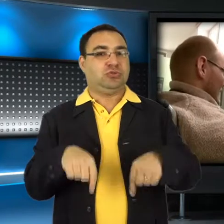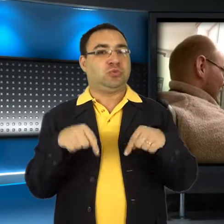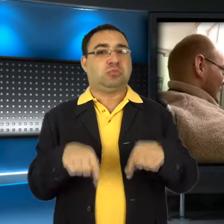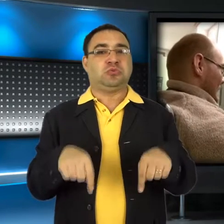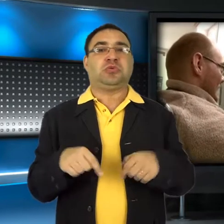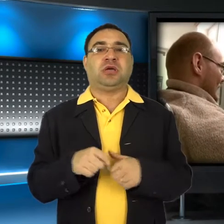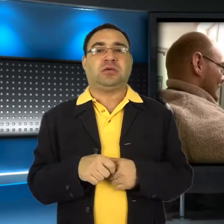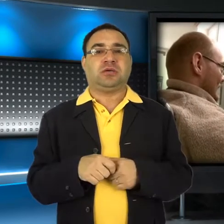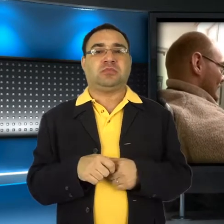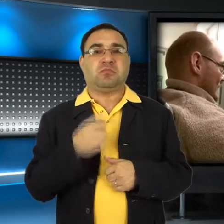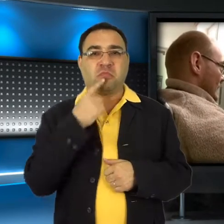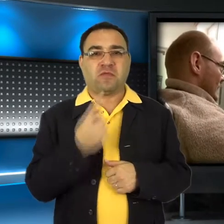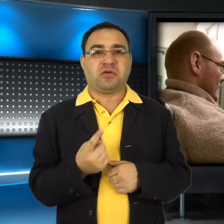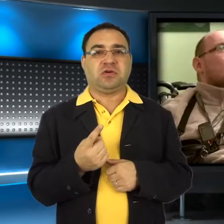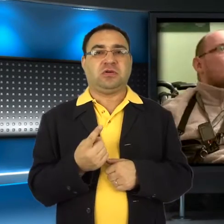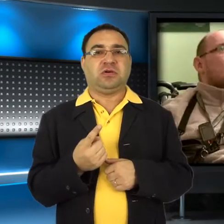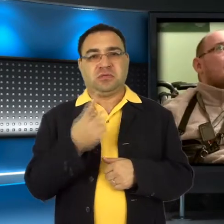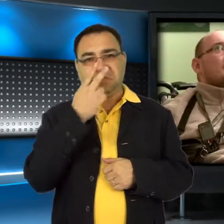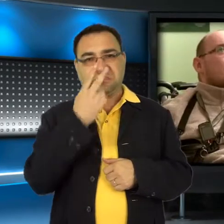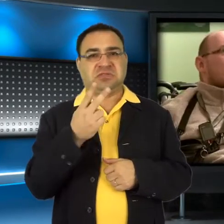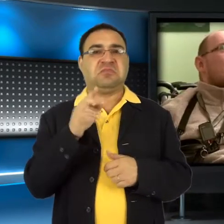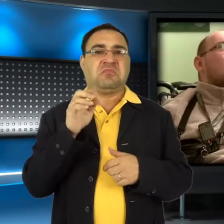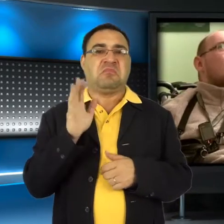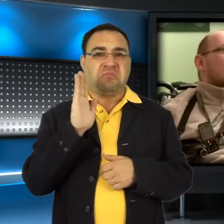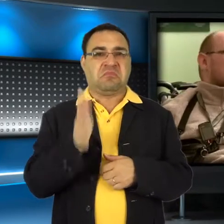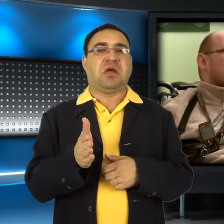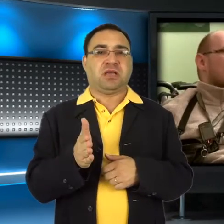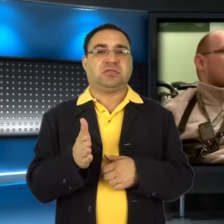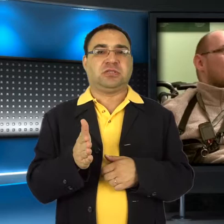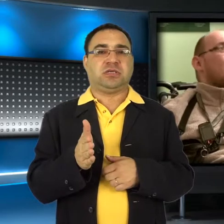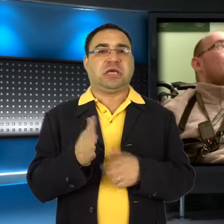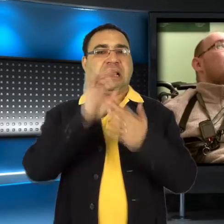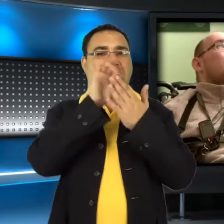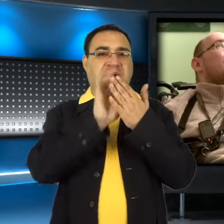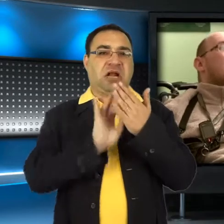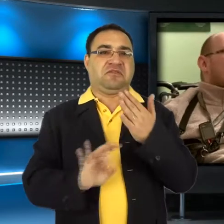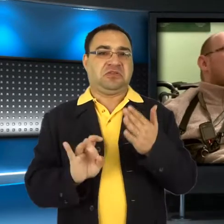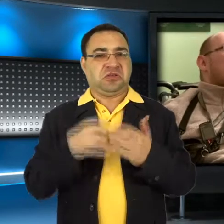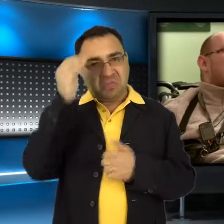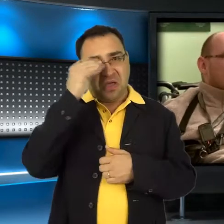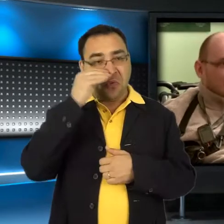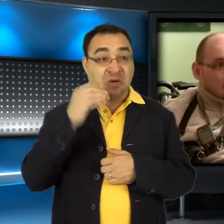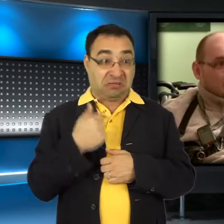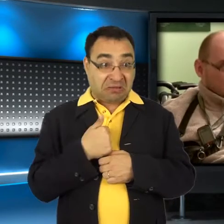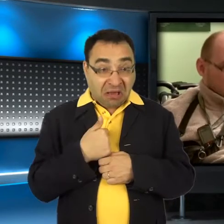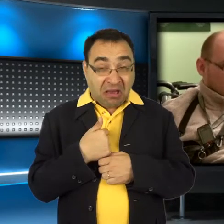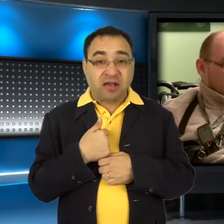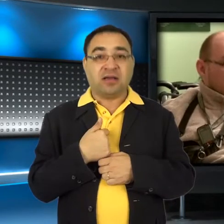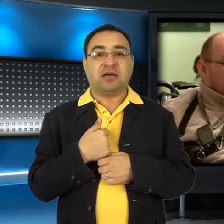Przyszedłem tutaj, powiedziano mi, że pan zostanie grafikiem.